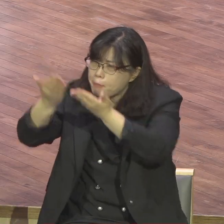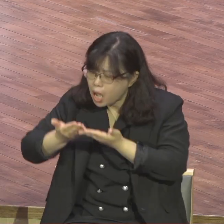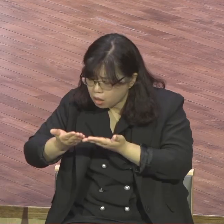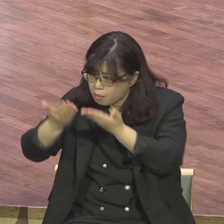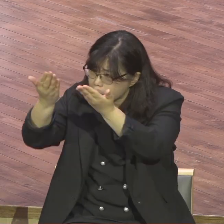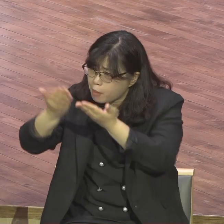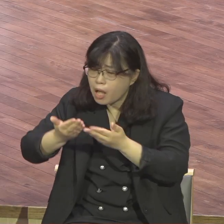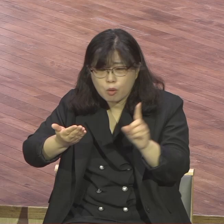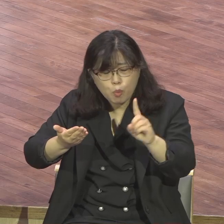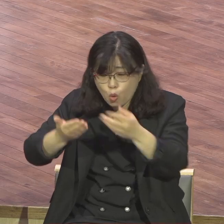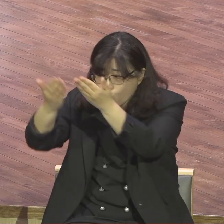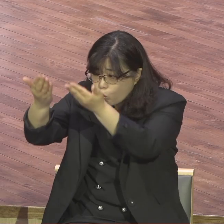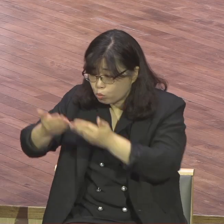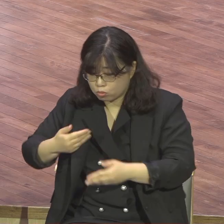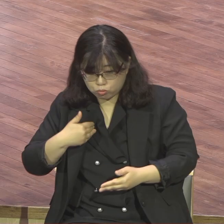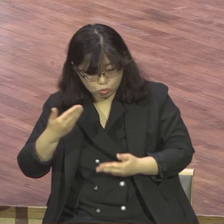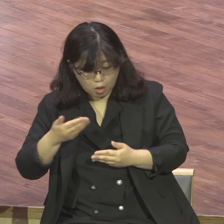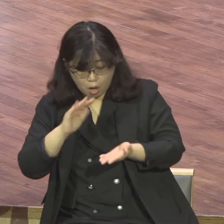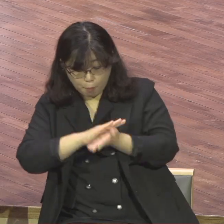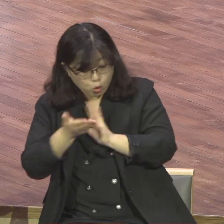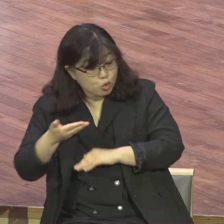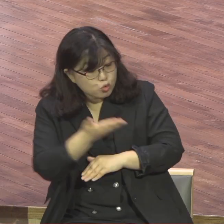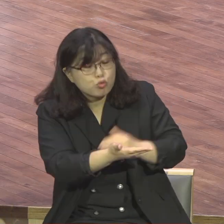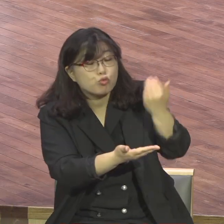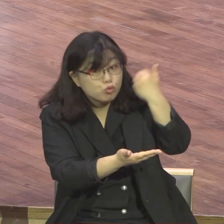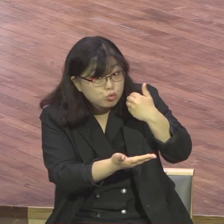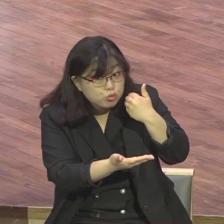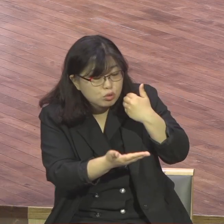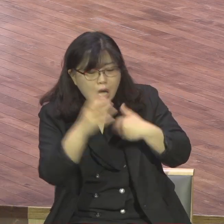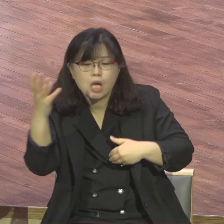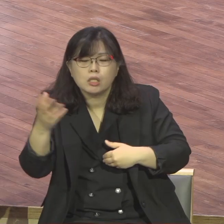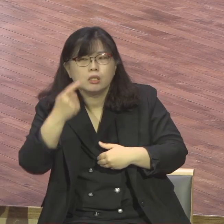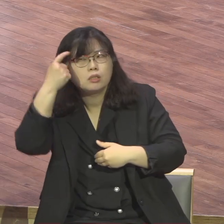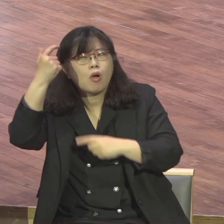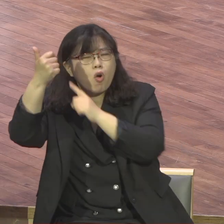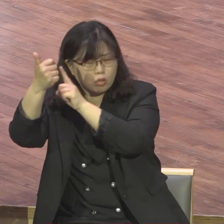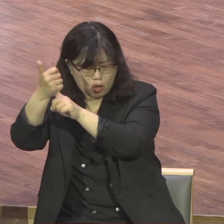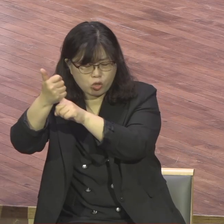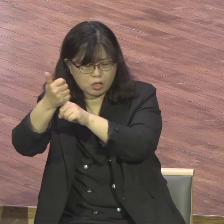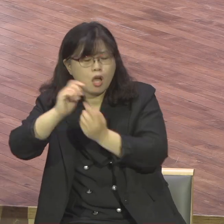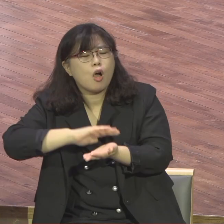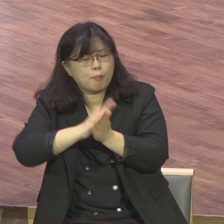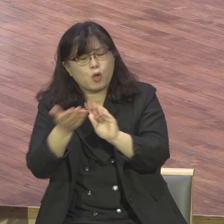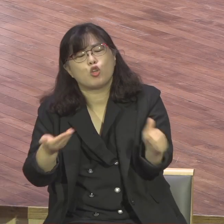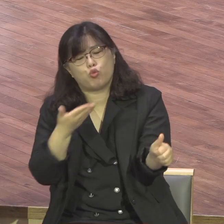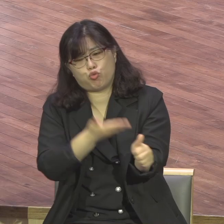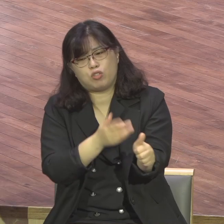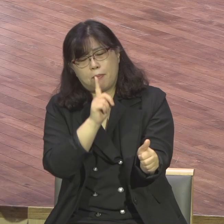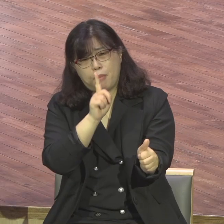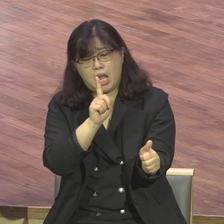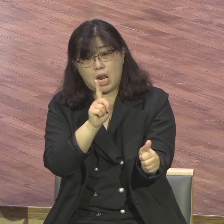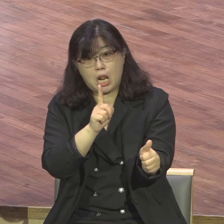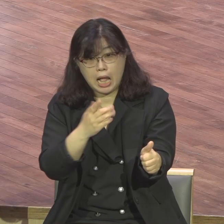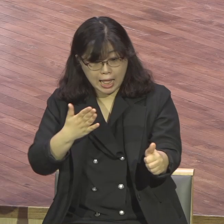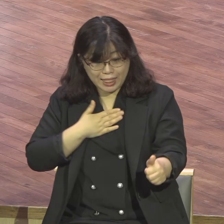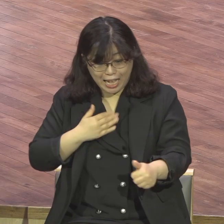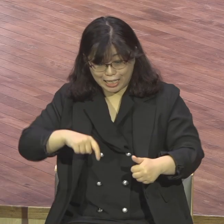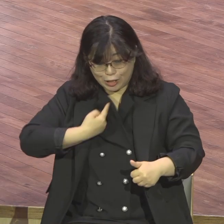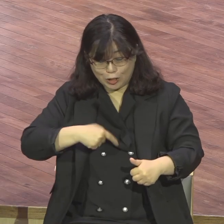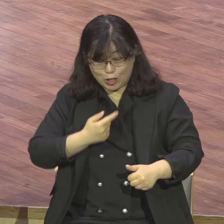여러분을 변화시키는 분은 성령이세요 여러분 변화된다고 되는 게 아니에요 성령이고 성령인들 받기 위해서는 뭐요 말씀 잡고